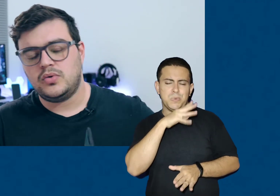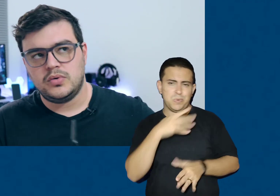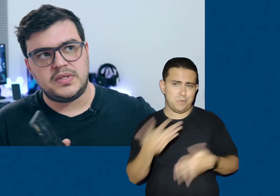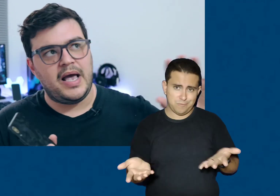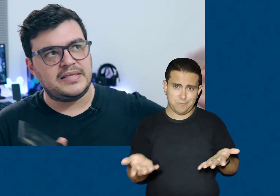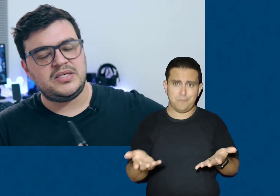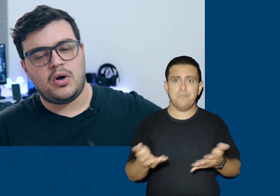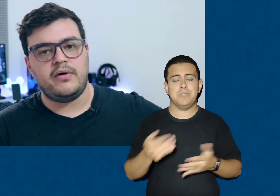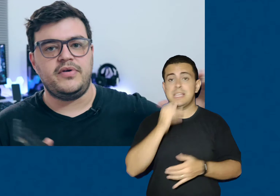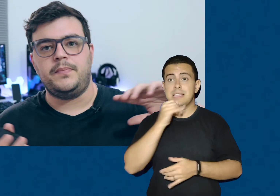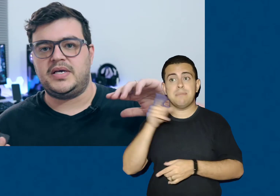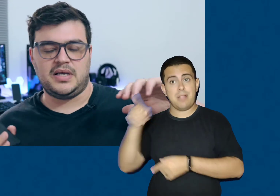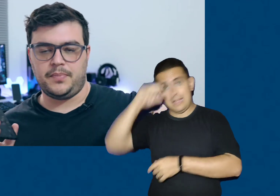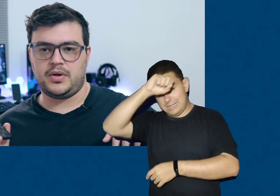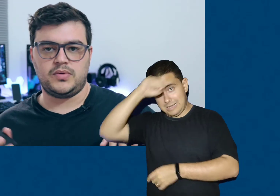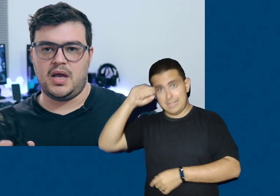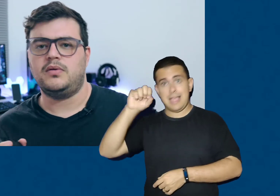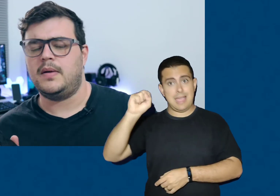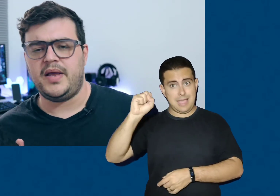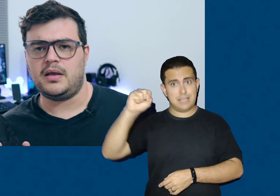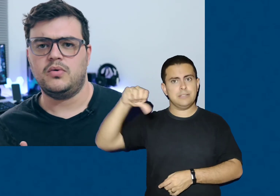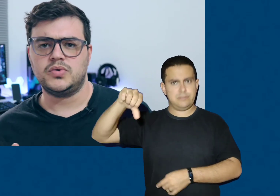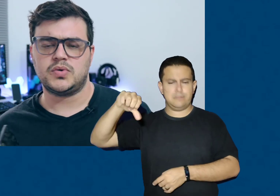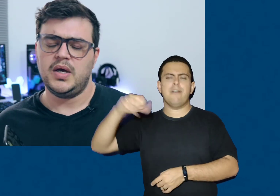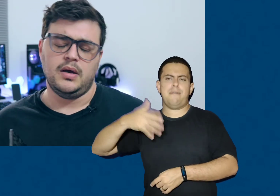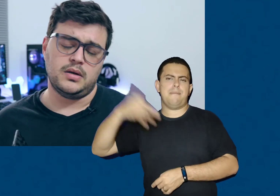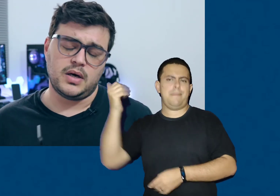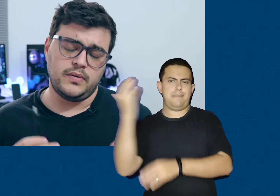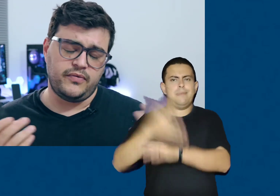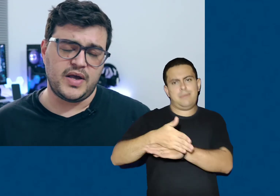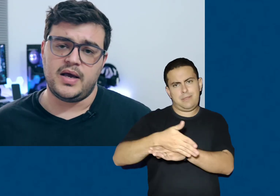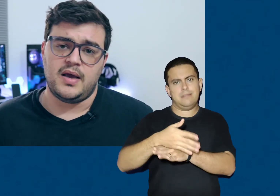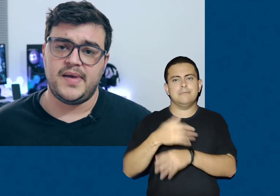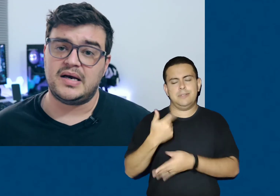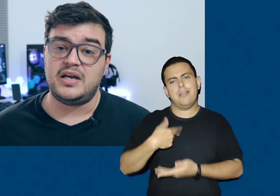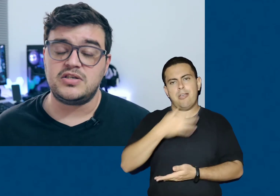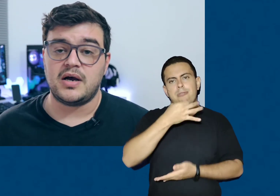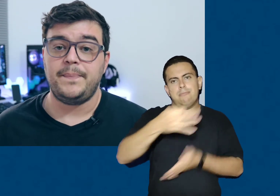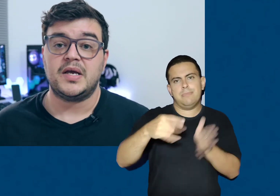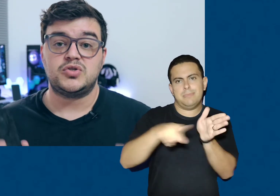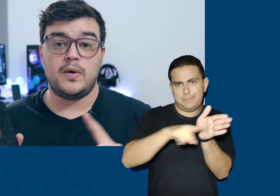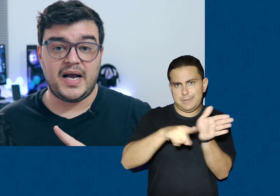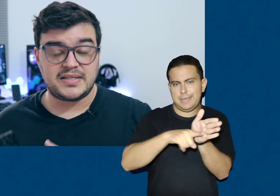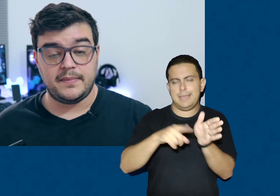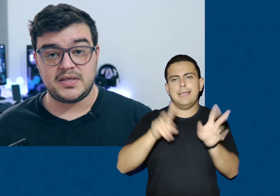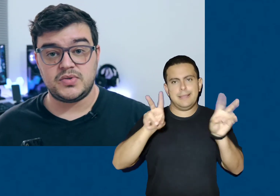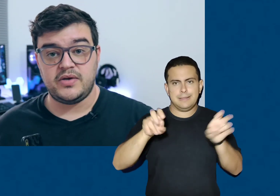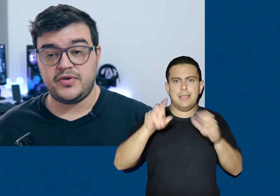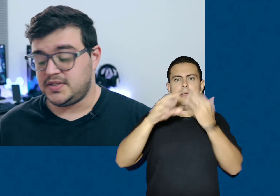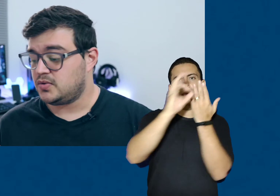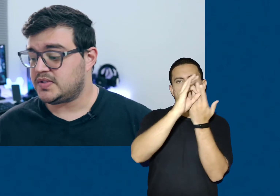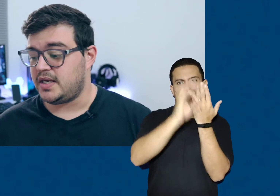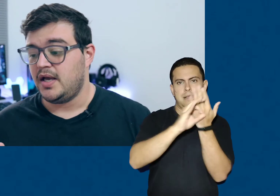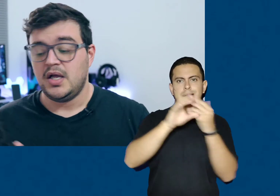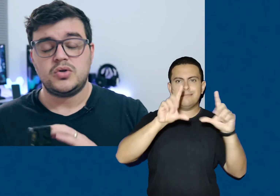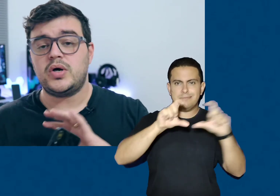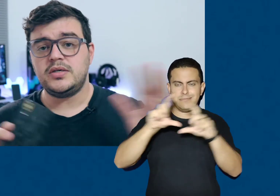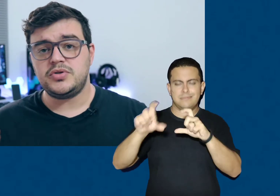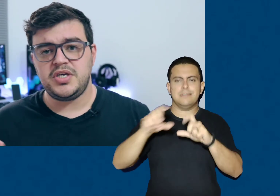no S9, por exemplo, que eu tenho também, que eu uso, então fica aí a minha crítica sobre as câmeras do Zenfone 5Z. Durante o